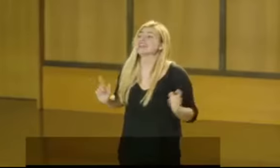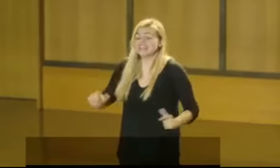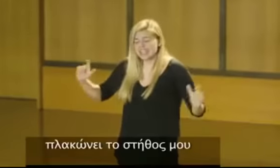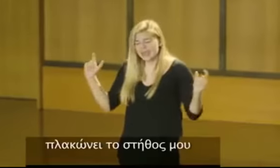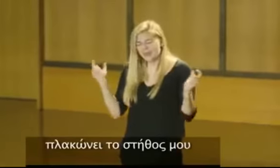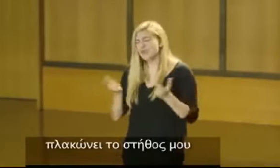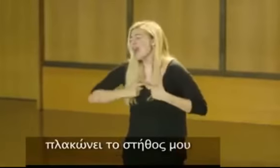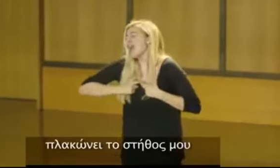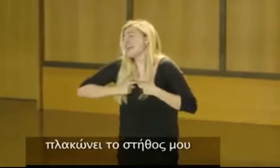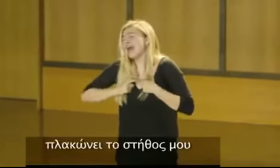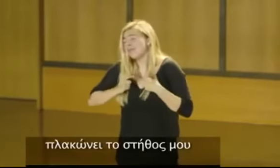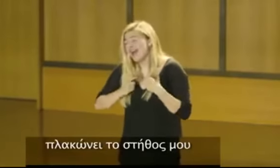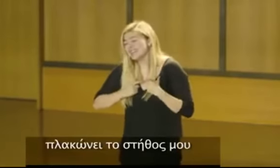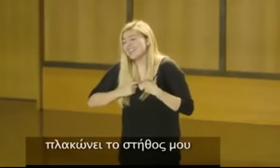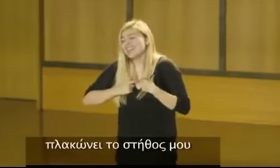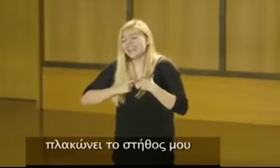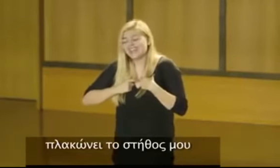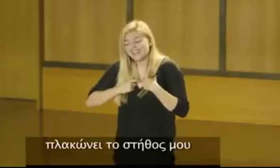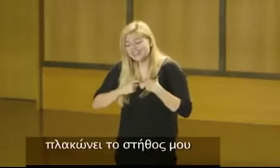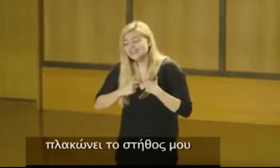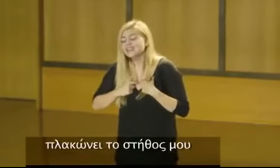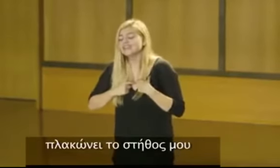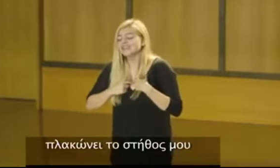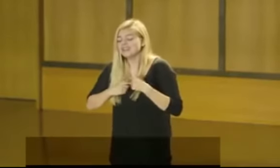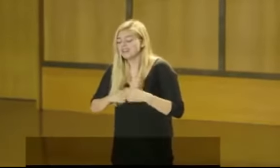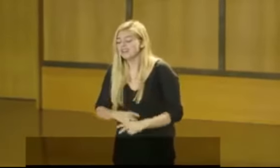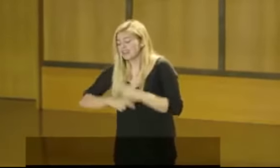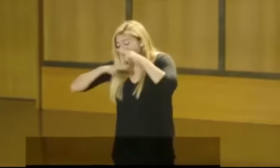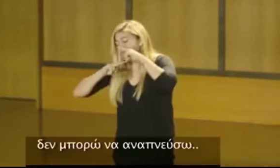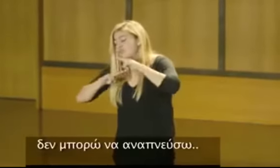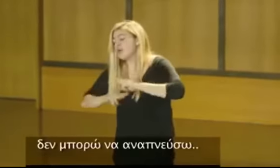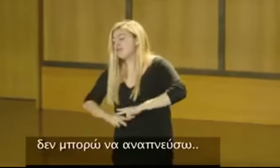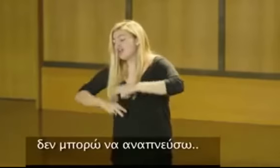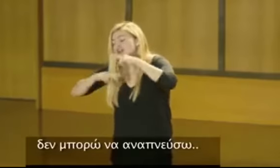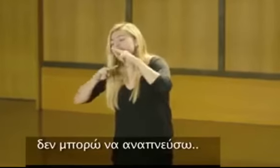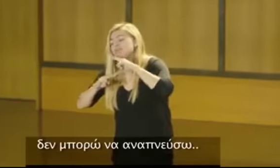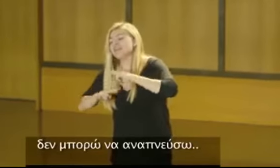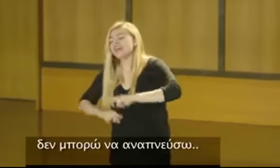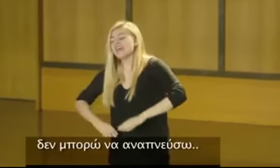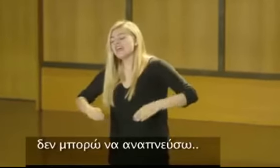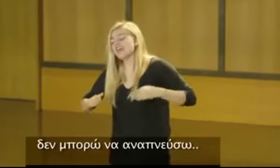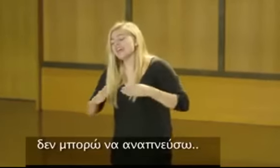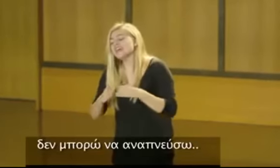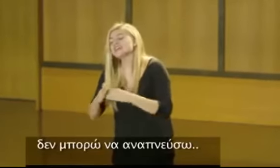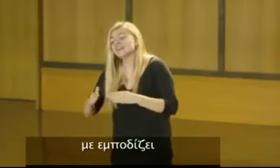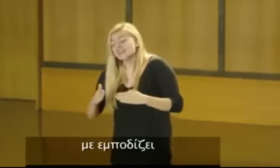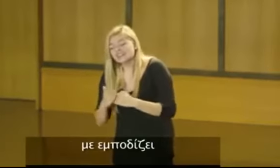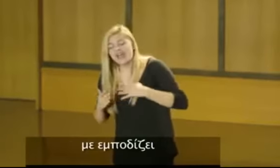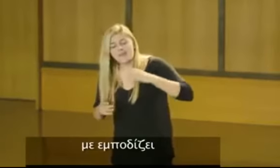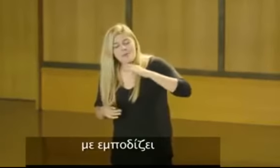Qui me plaque la boitrine Je ne peux plus respirer Ça m